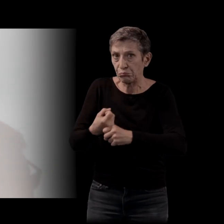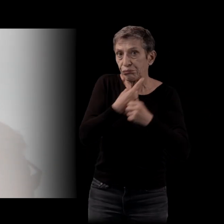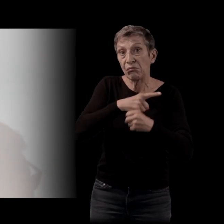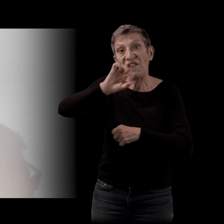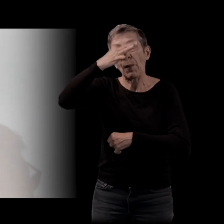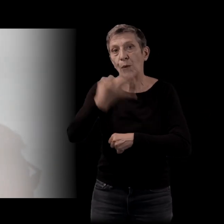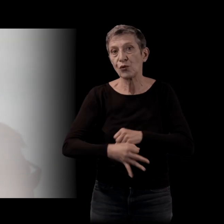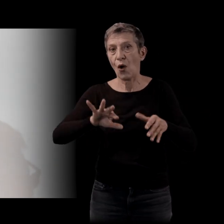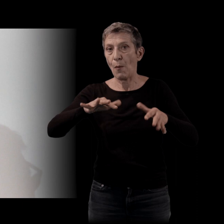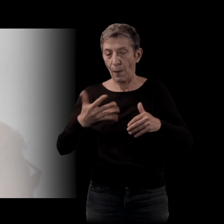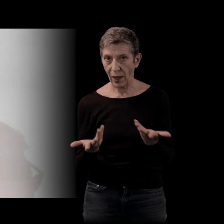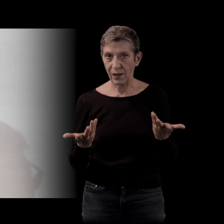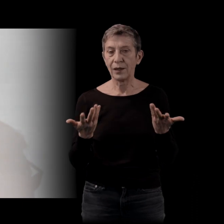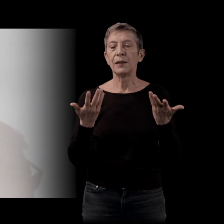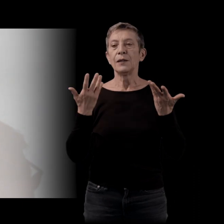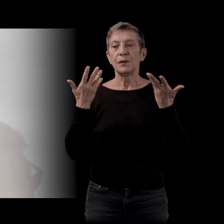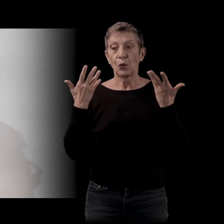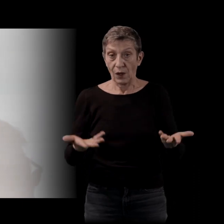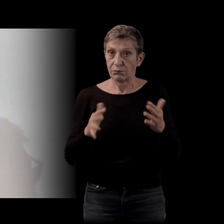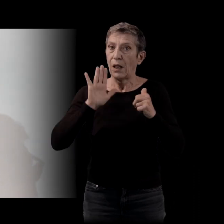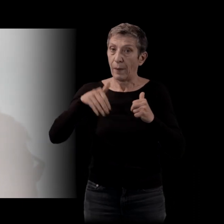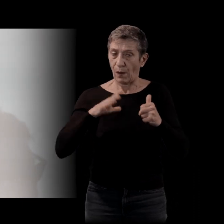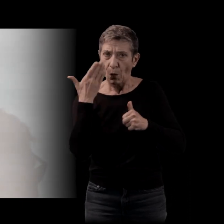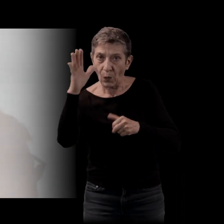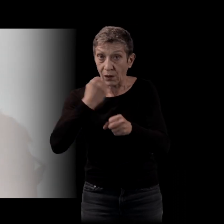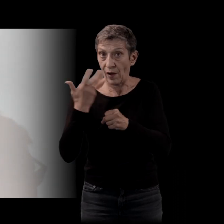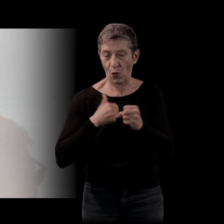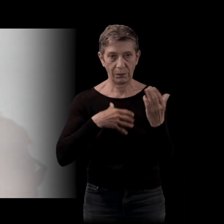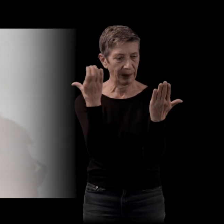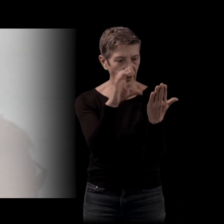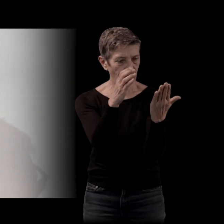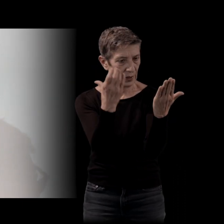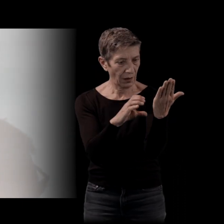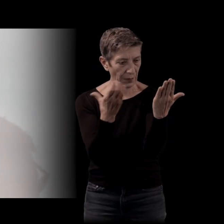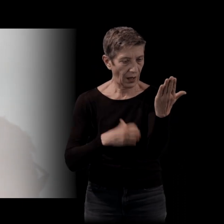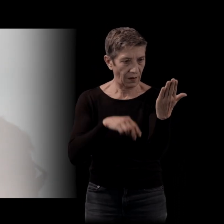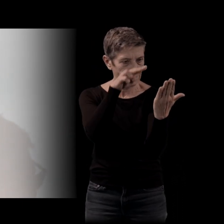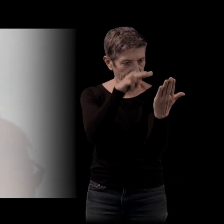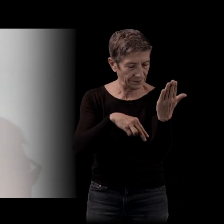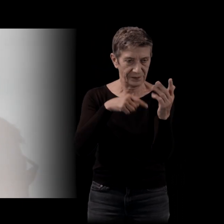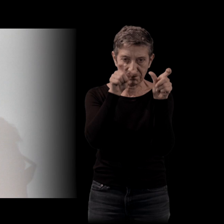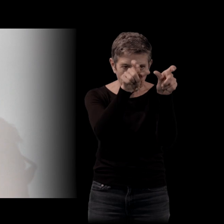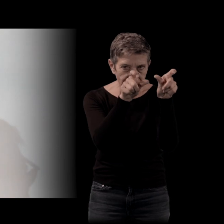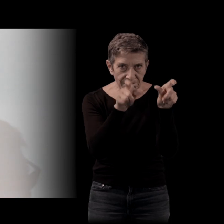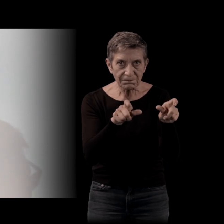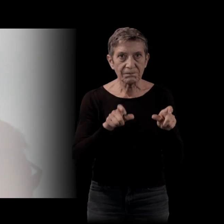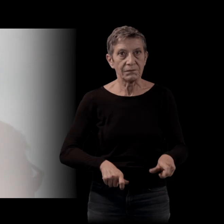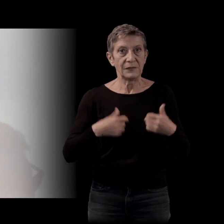autre travail, c'est-à-dire que du paragraphe par paragraphe. Mon unité de base, je crois que c le paragraphe et alors je soigne ça pour que ce soit le plus dense,